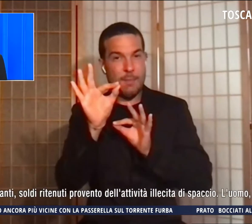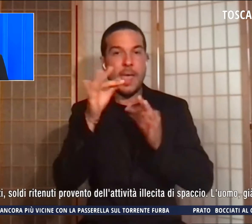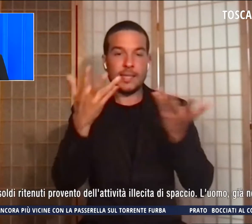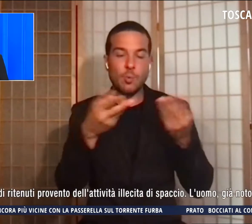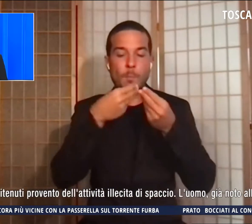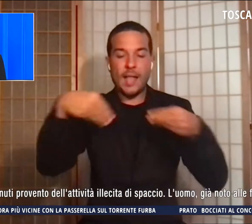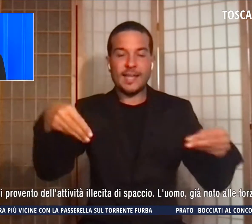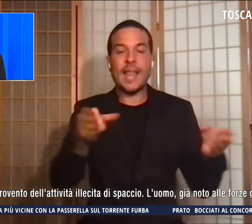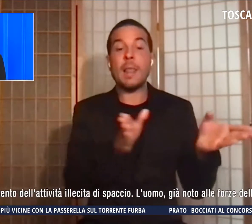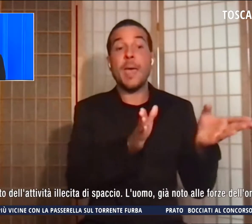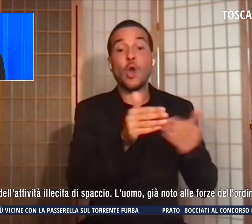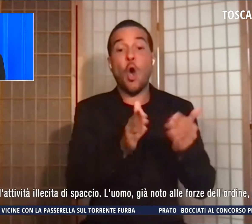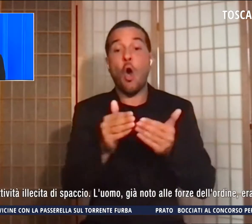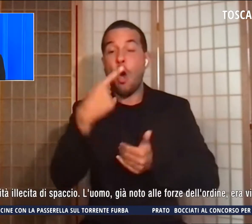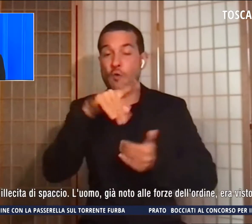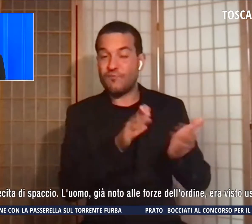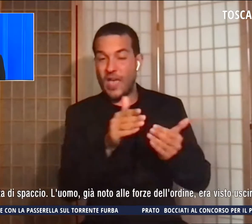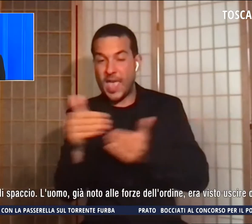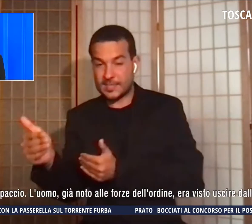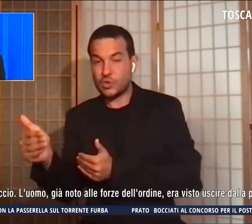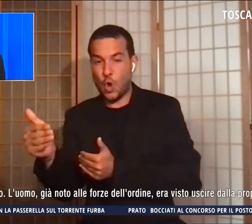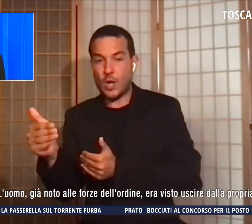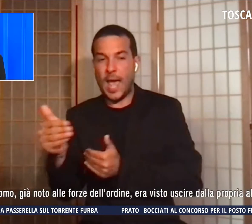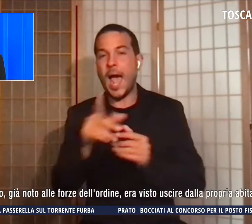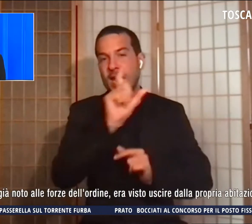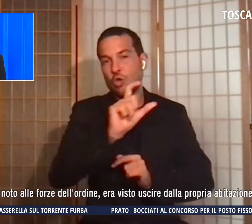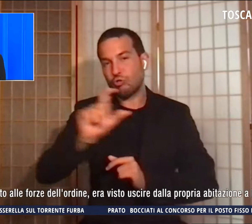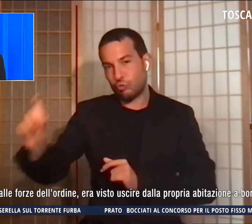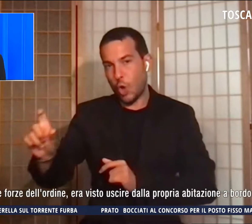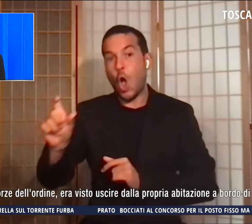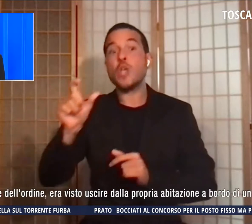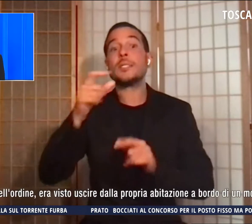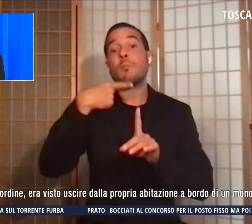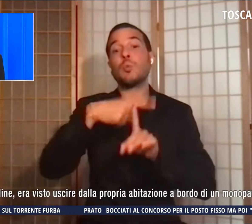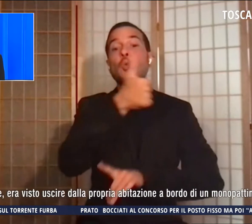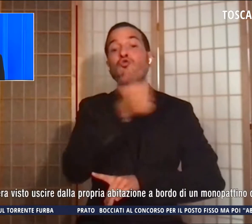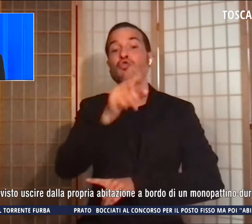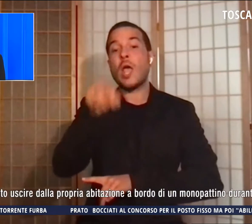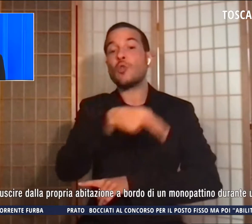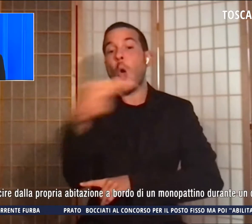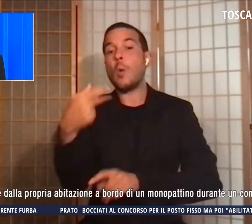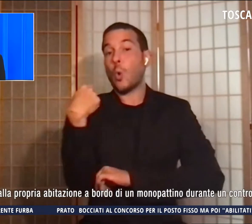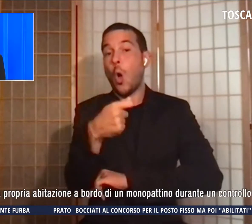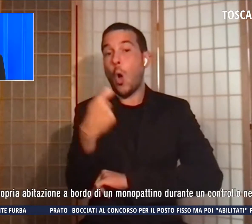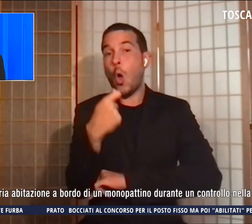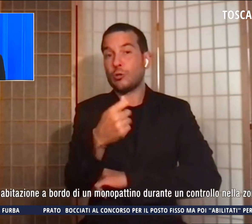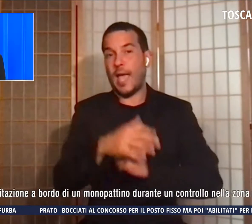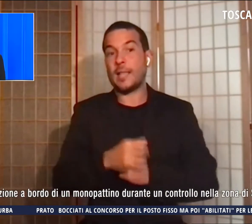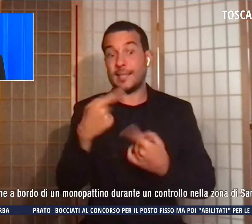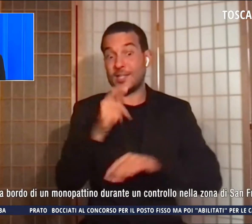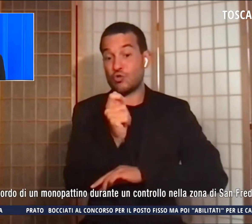stupefacente in dosi e 100 euro in contanti, soldi ritenuti provento dell'attività